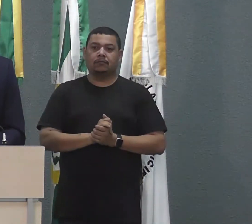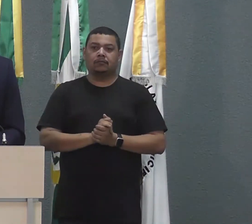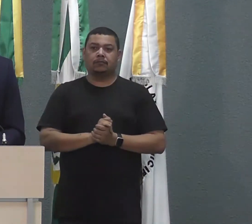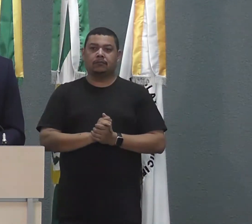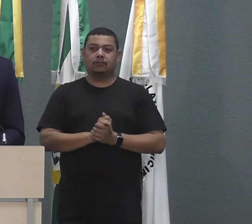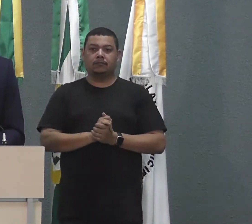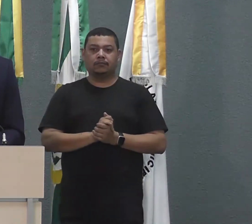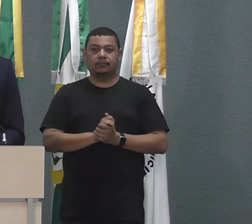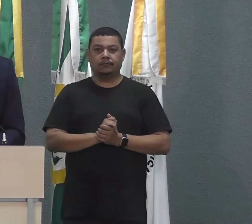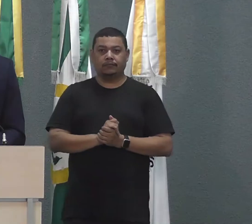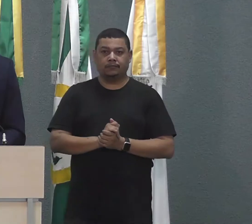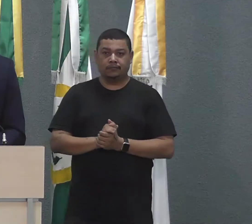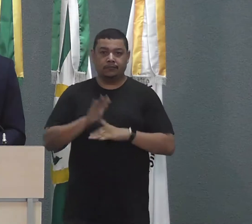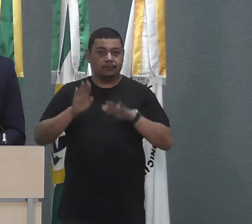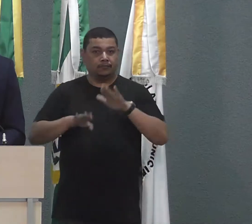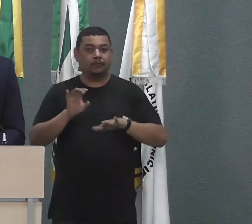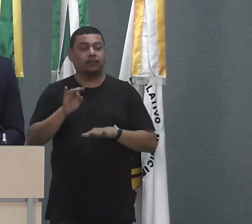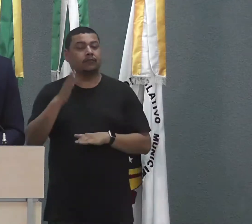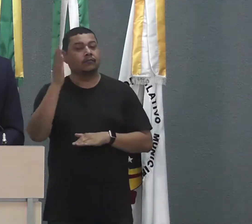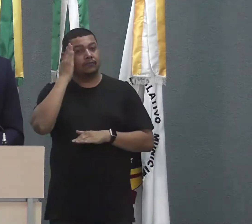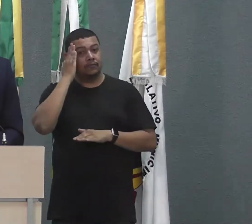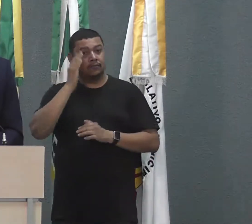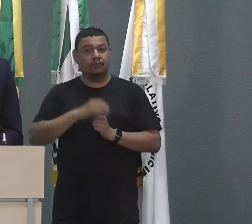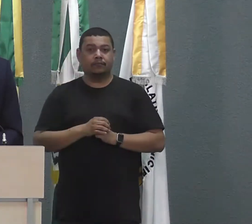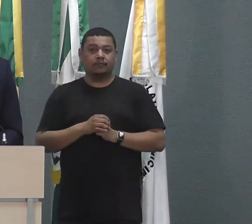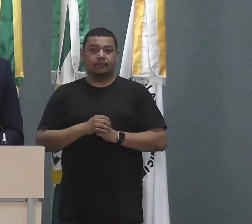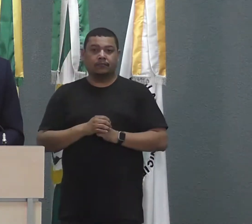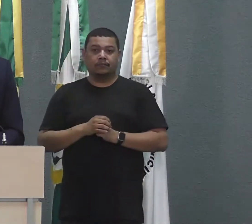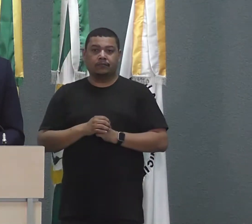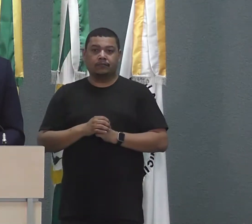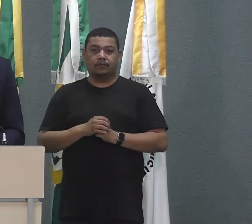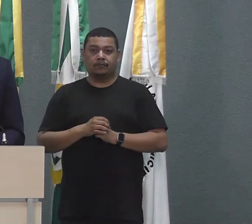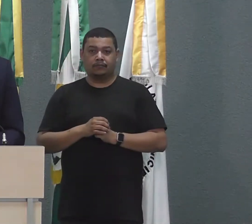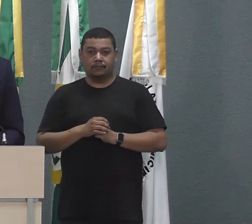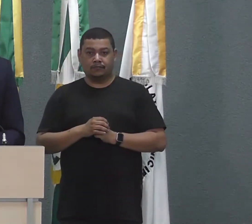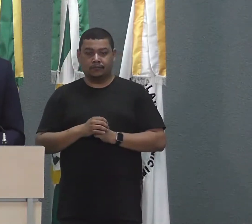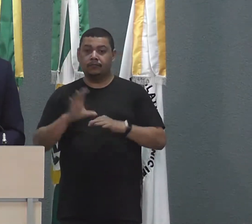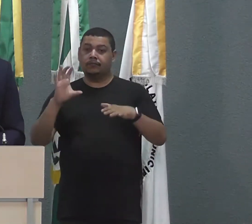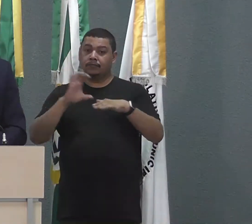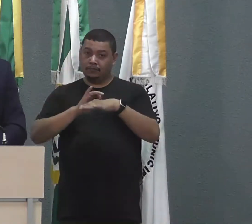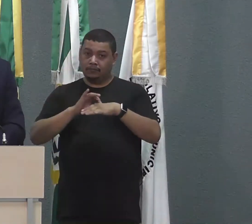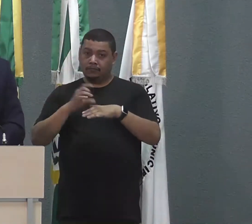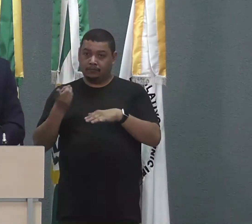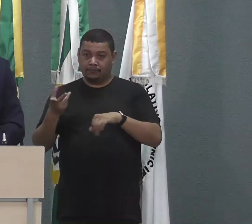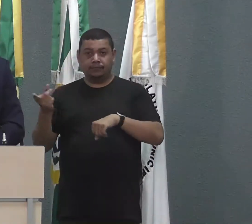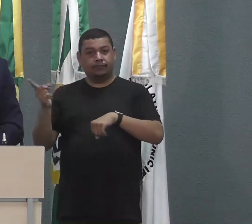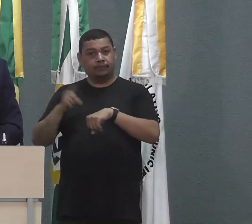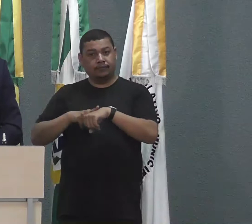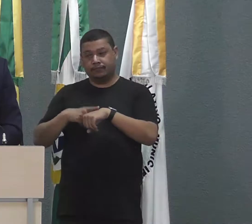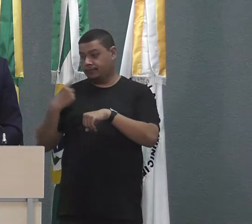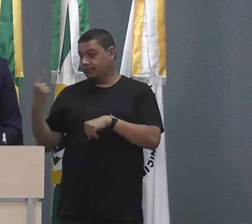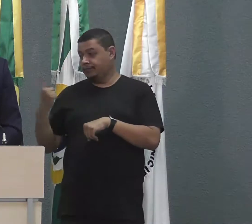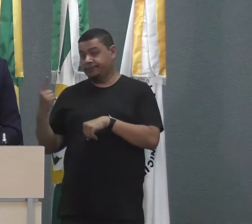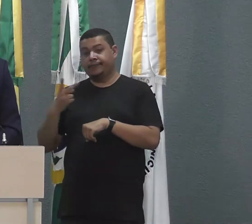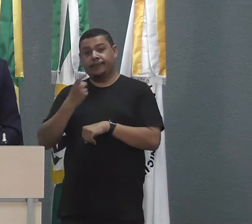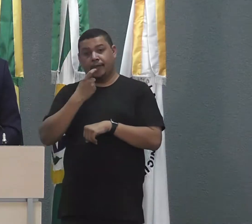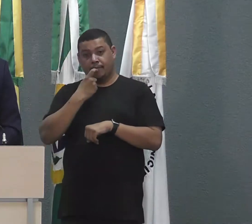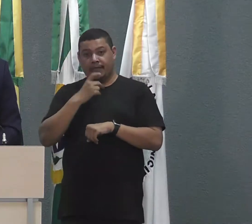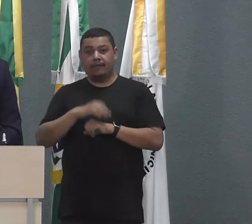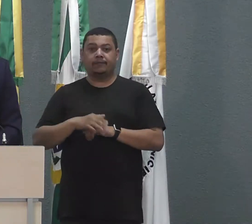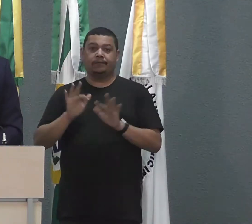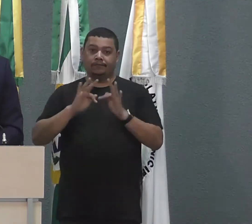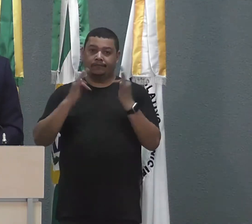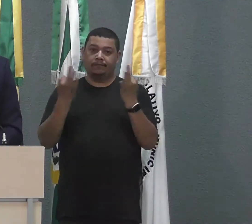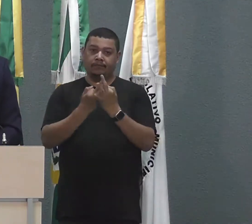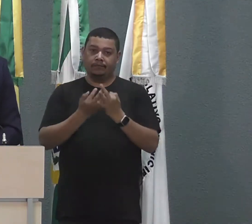vezes a gente só sabe sentir o peso desse maldito vírus quando ele está bem ali do lado, colado na família da gente, né?